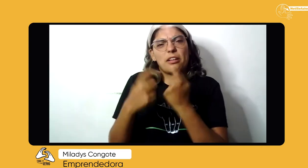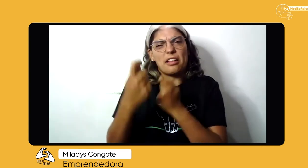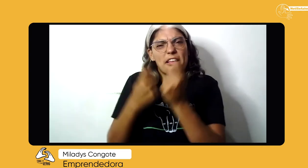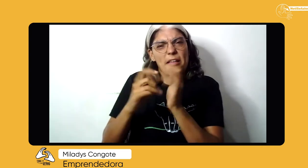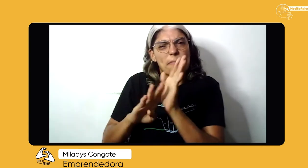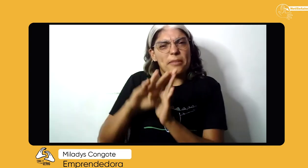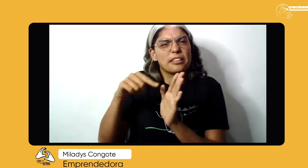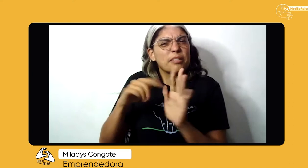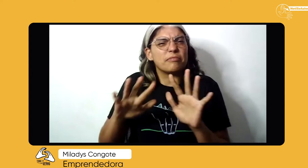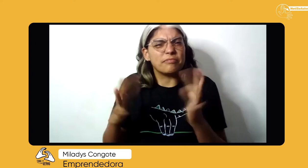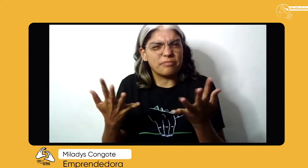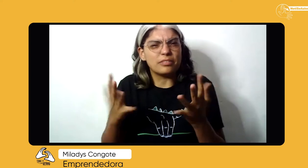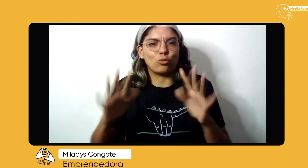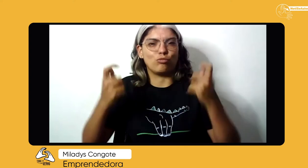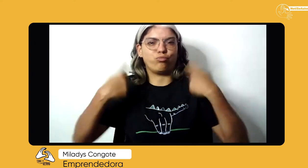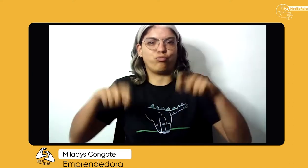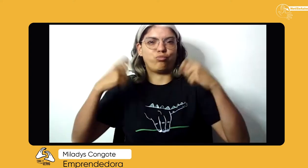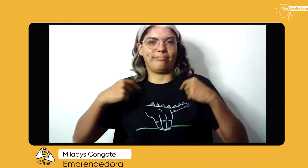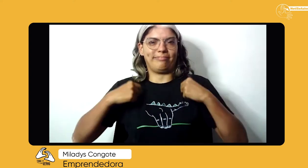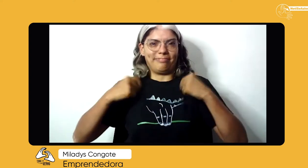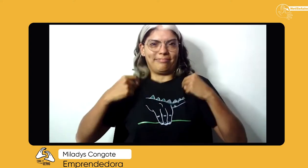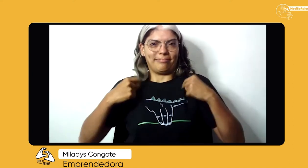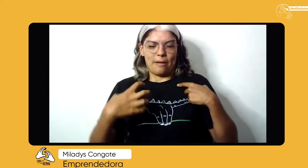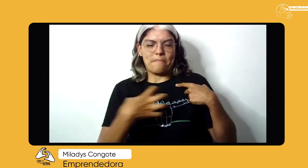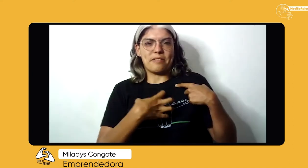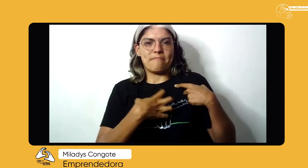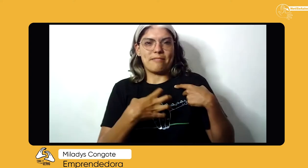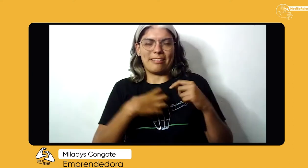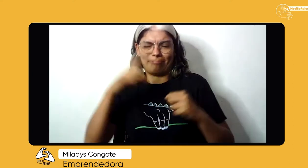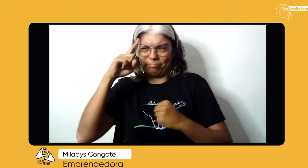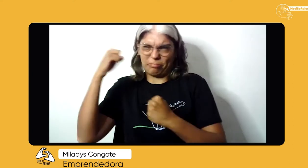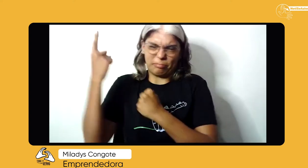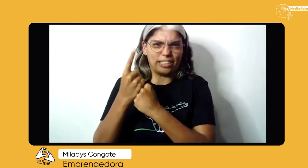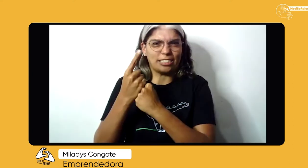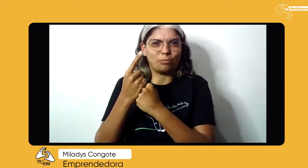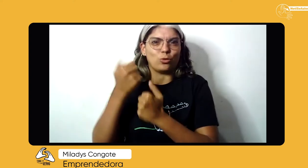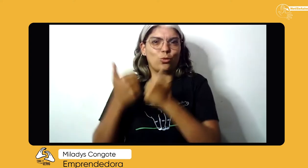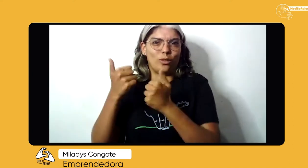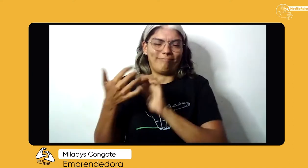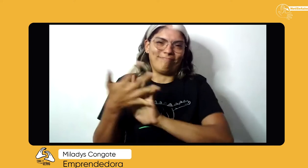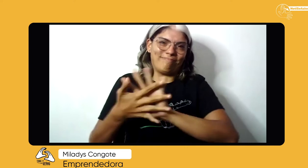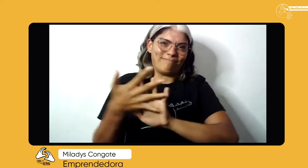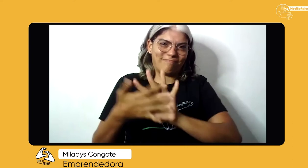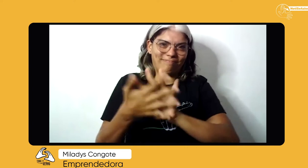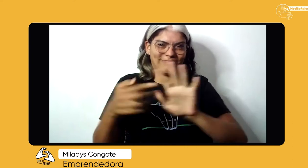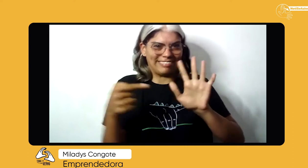y mi emprendimiento son venta de estos artículos de ropa